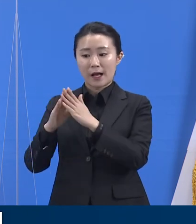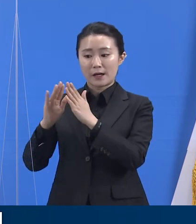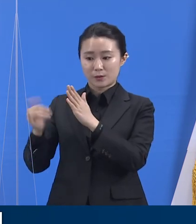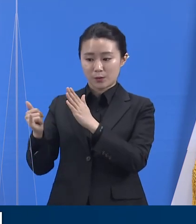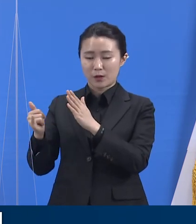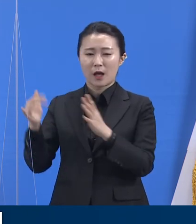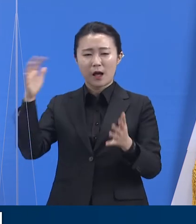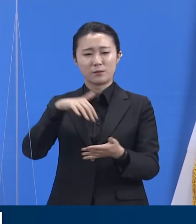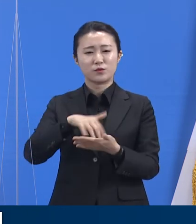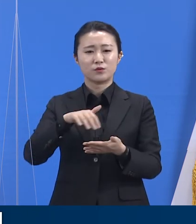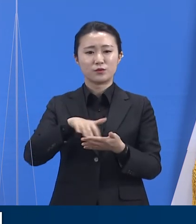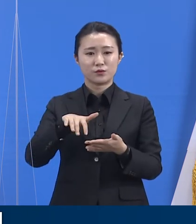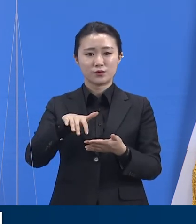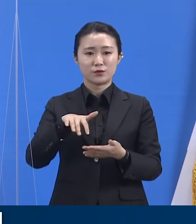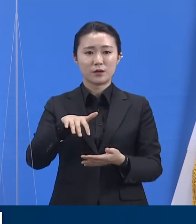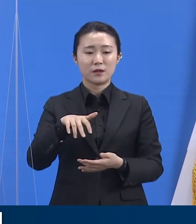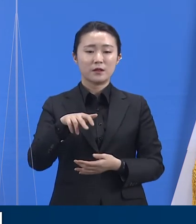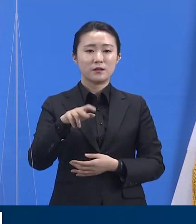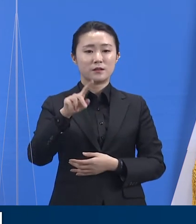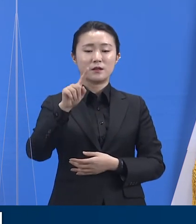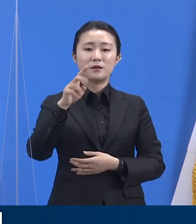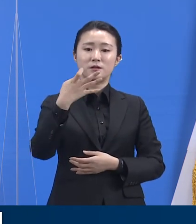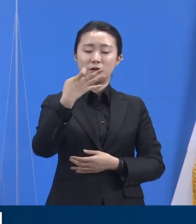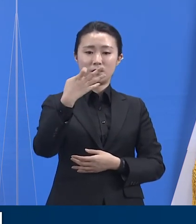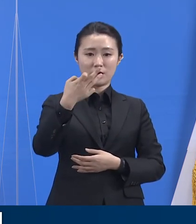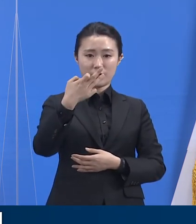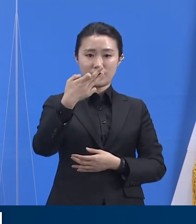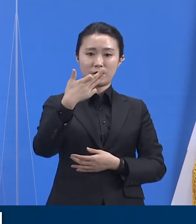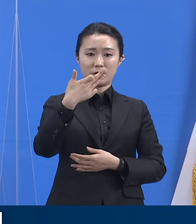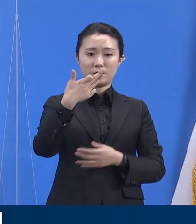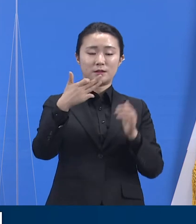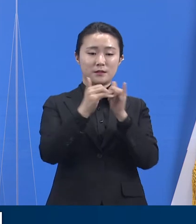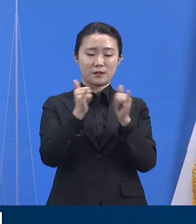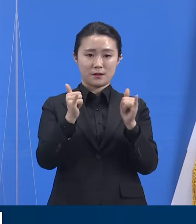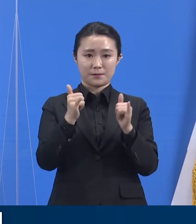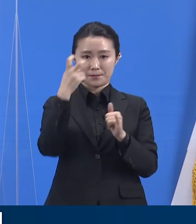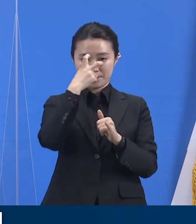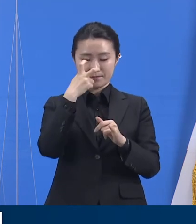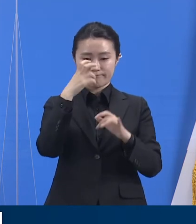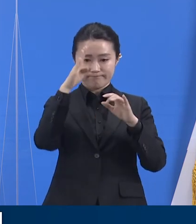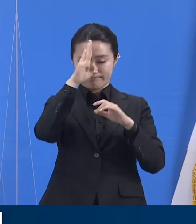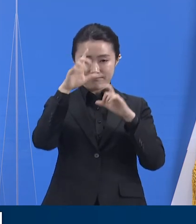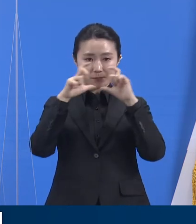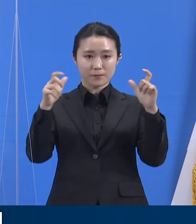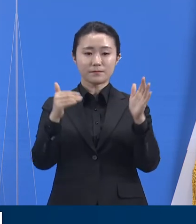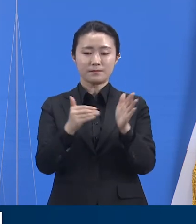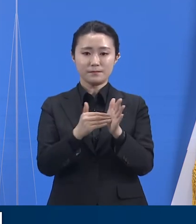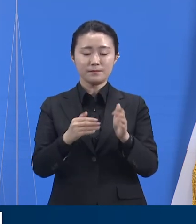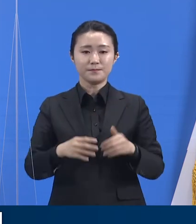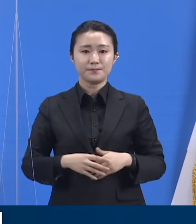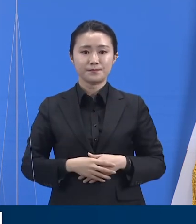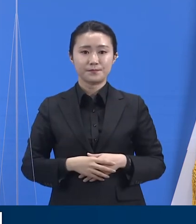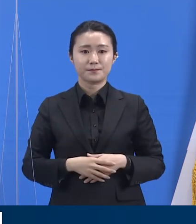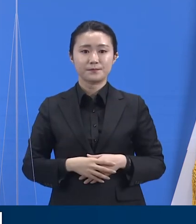69명은 자가격리, 23명은 능동감시, 9명은 수동감시 조치했습니다.